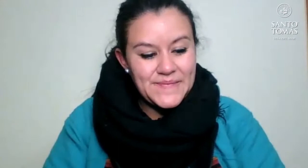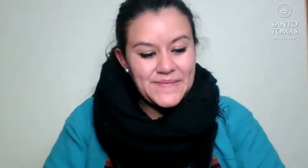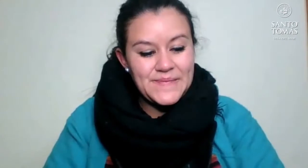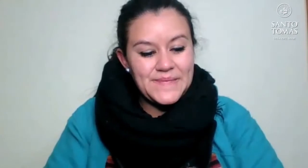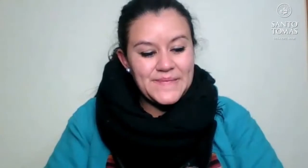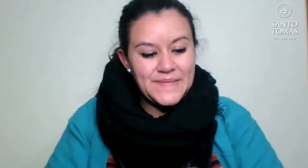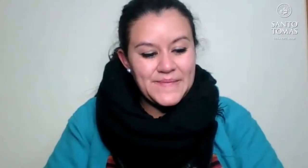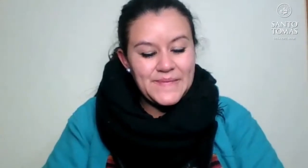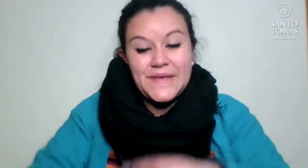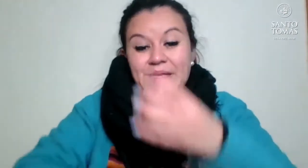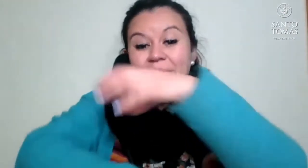ser Antofagasta,